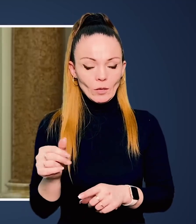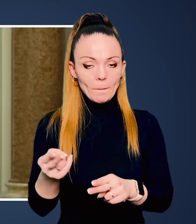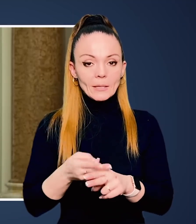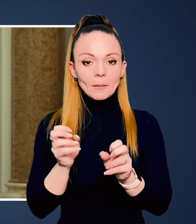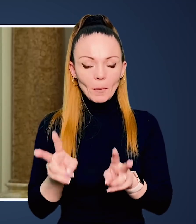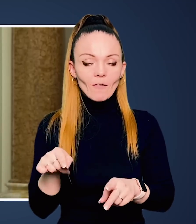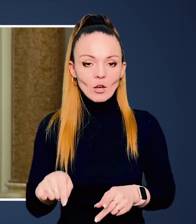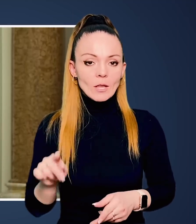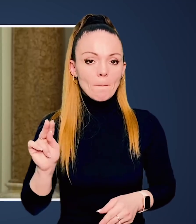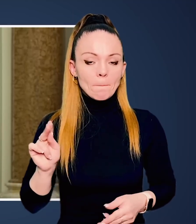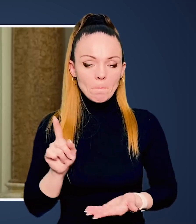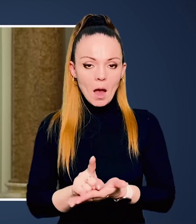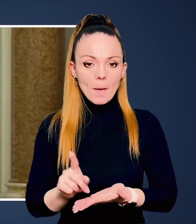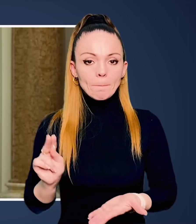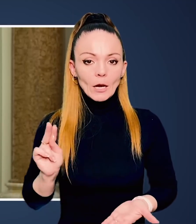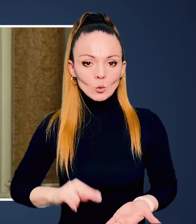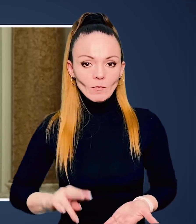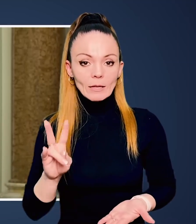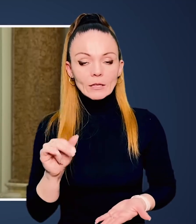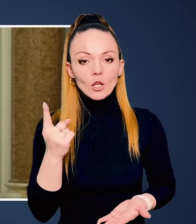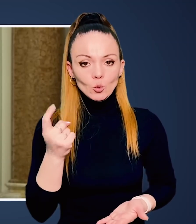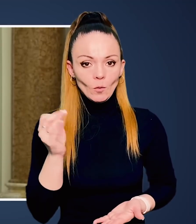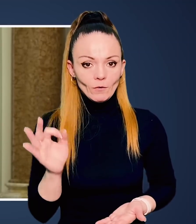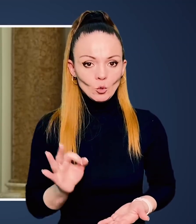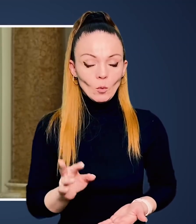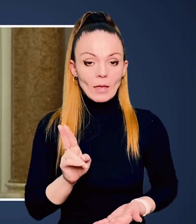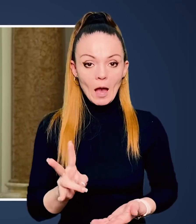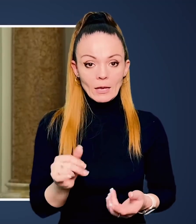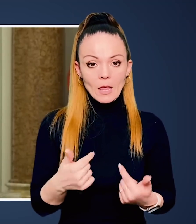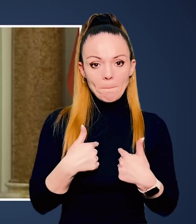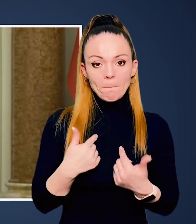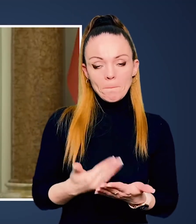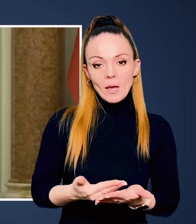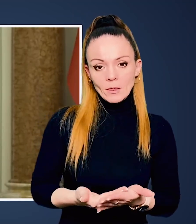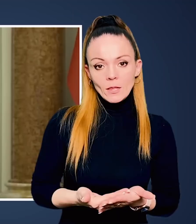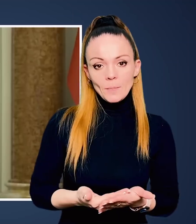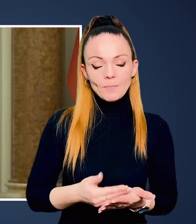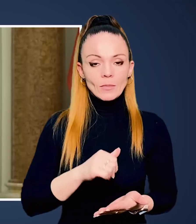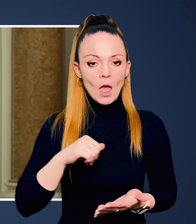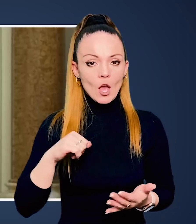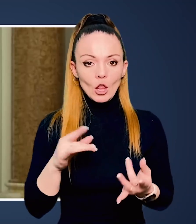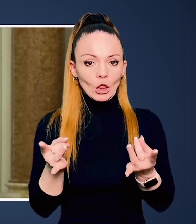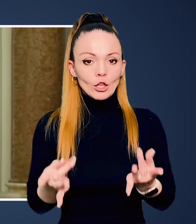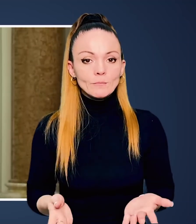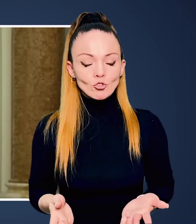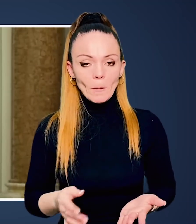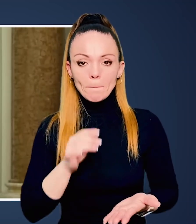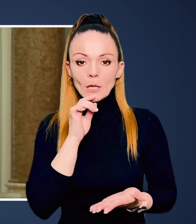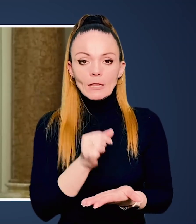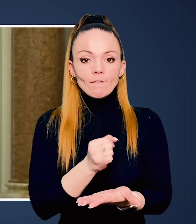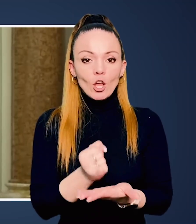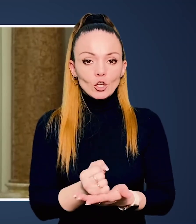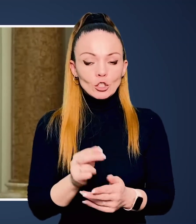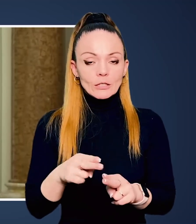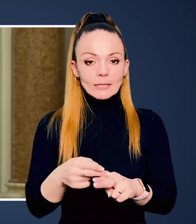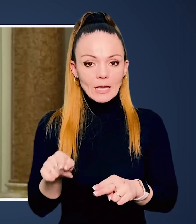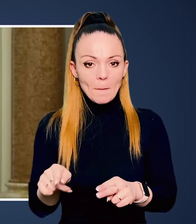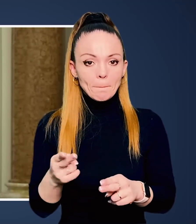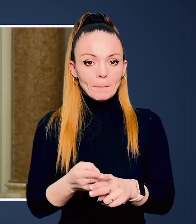безпеки. У нас одна зона безпеки, і вона має працювати на 100%. І, як на мене,